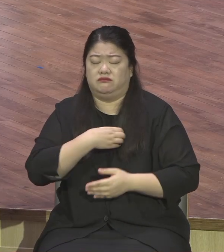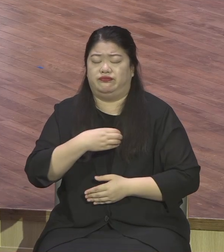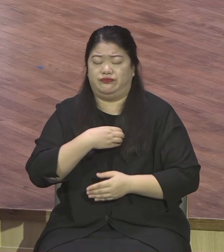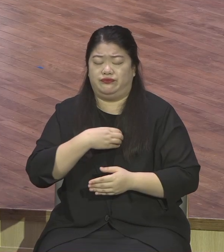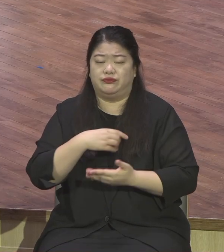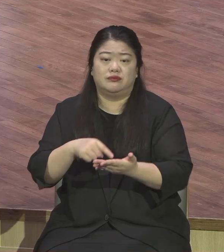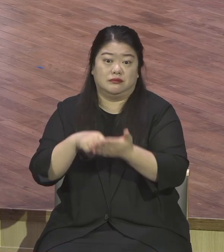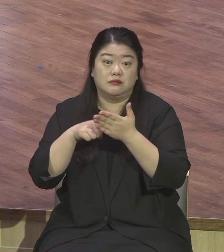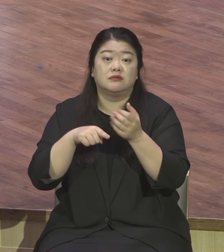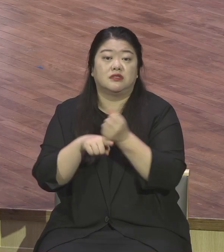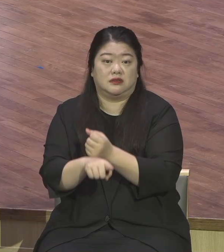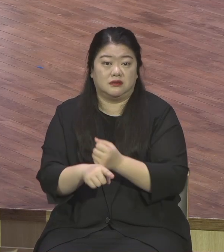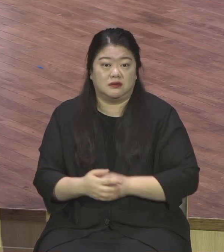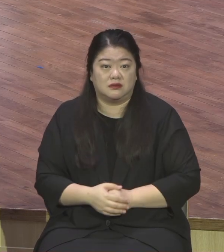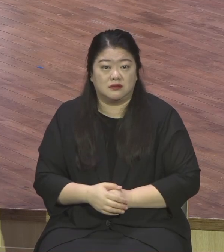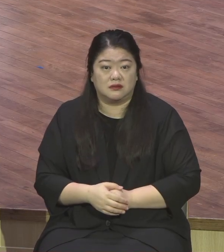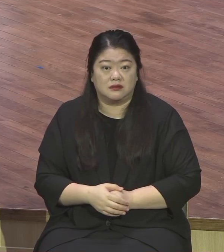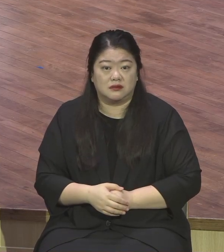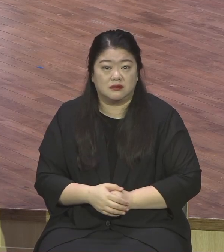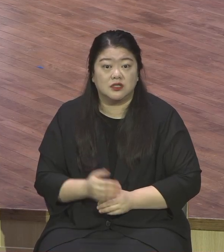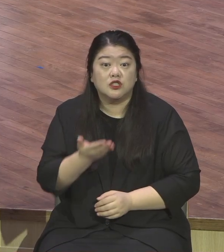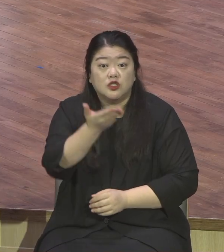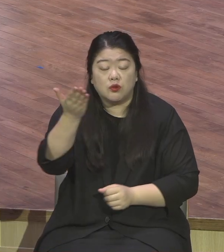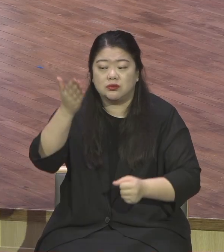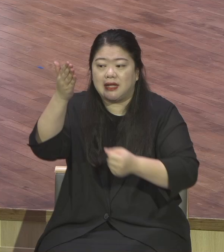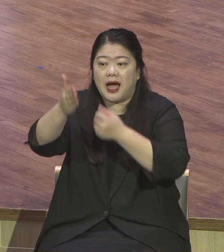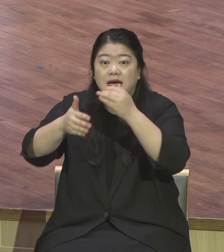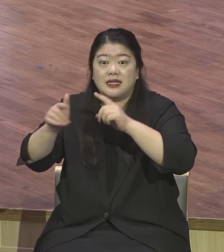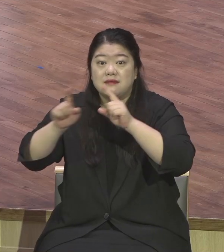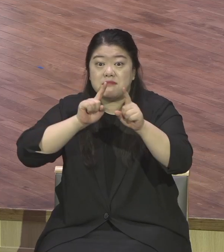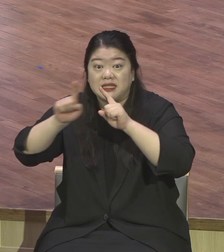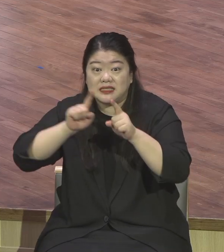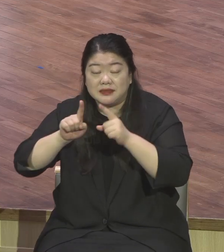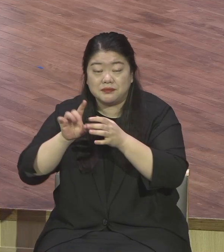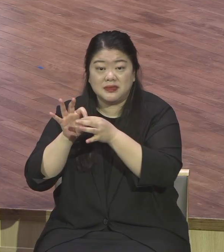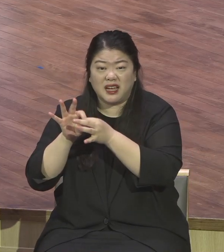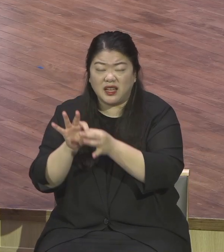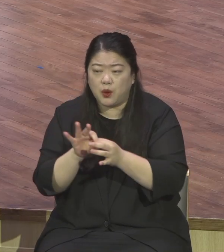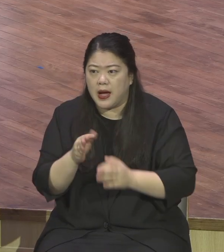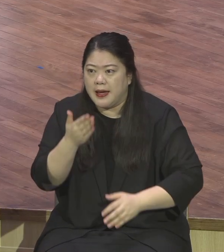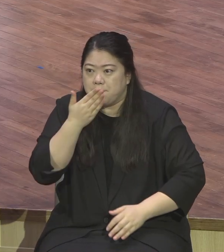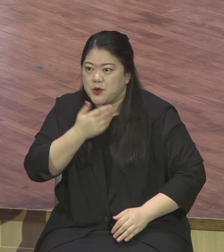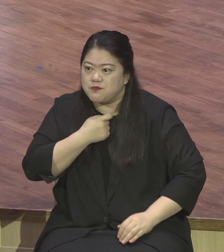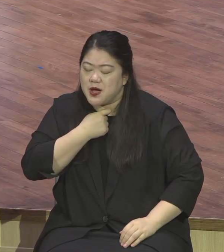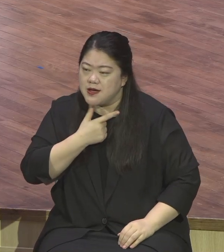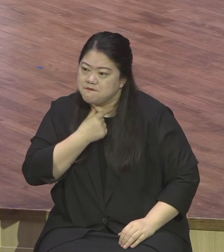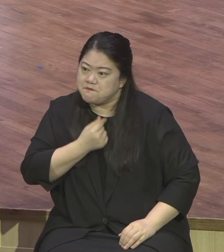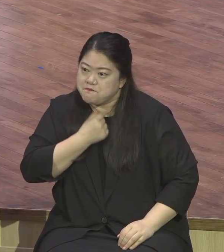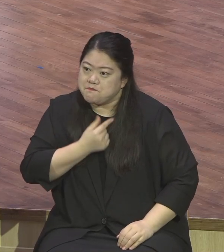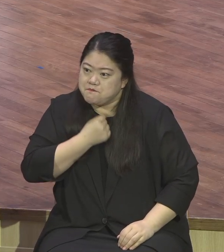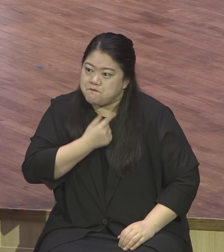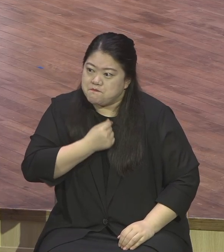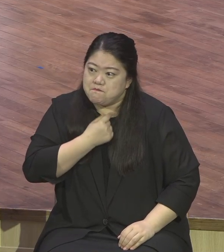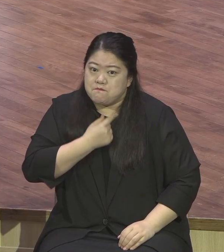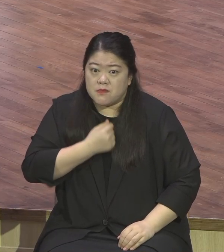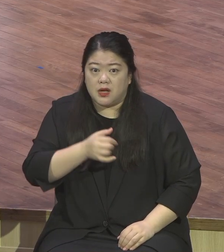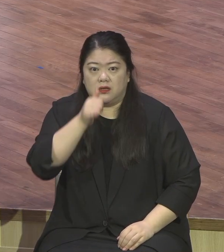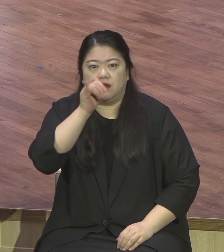대한 영적 식욕이 왕성해야 돼요 이 강단 말씀으로 인생을 편집하고 기도로